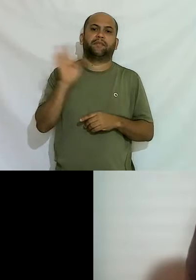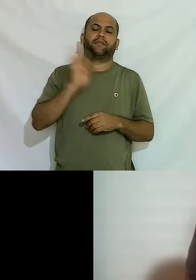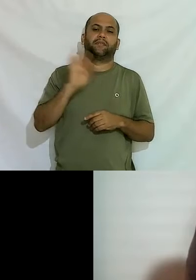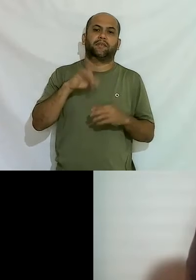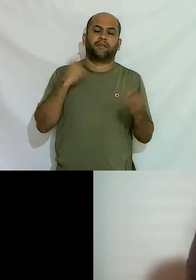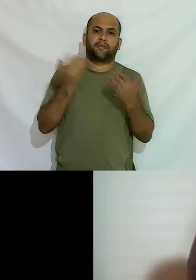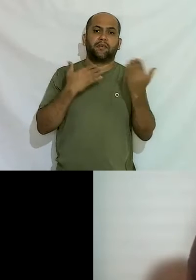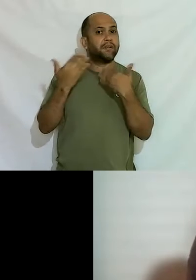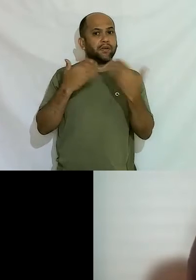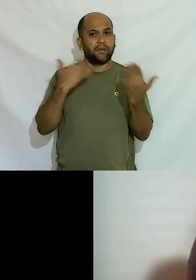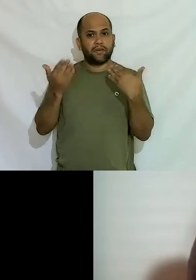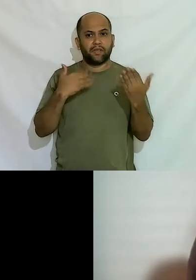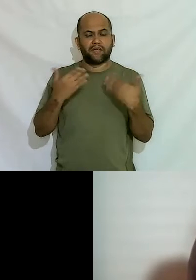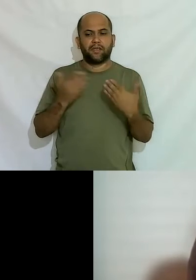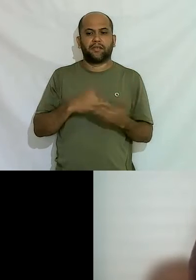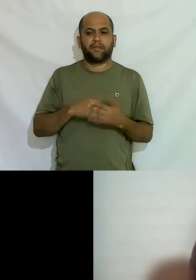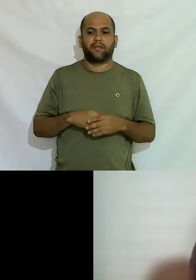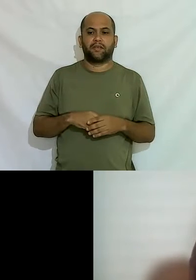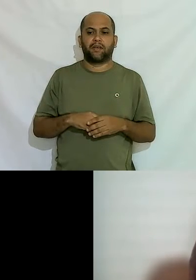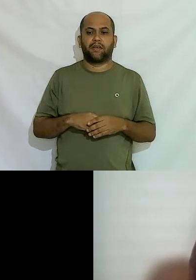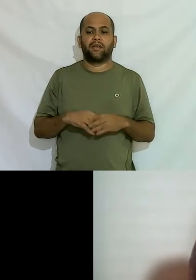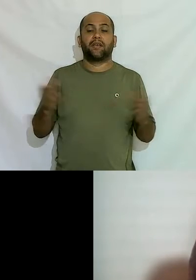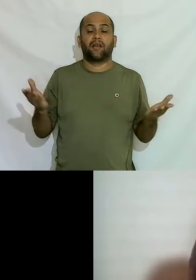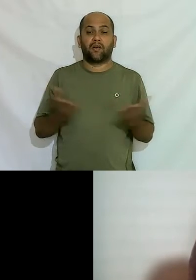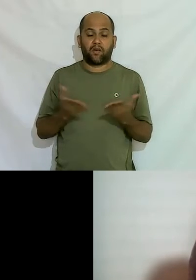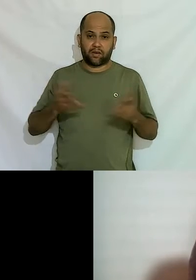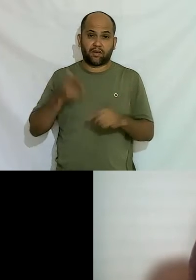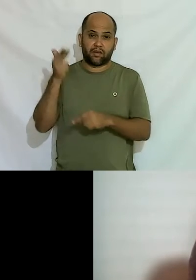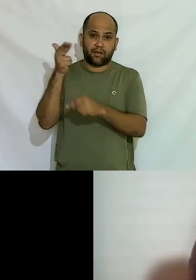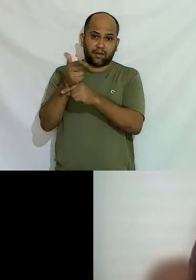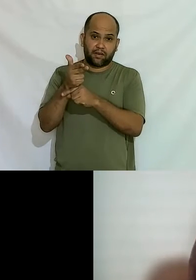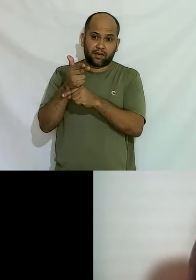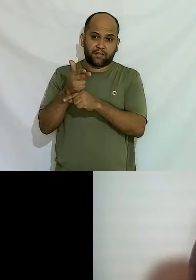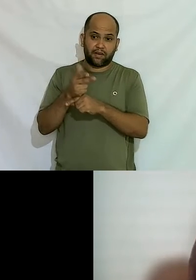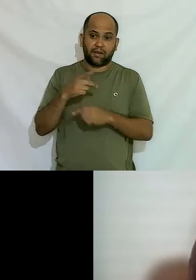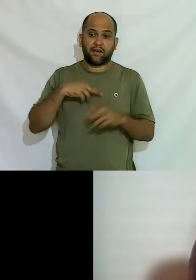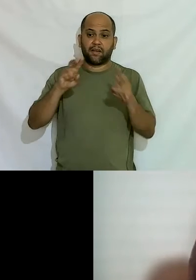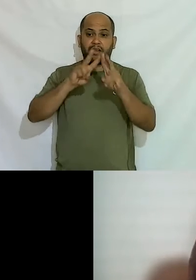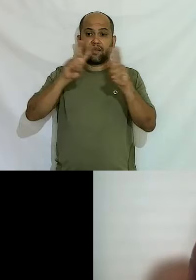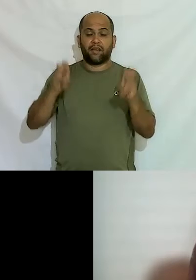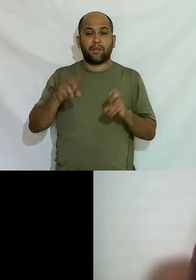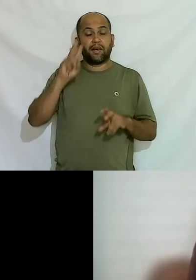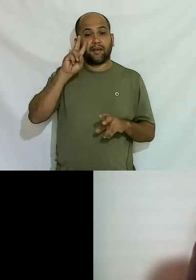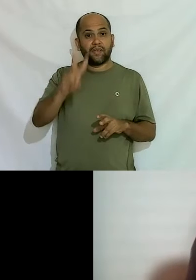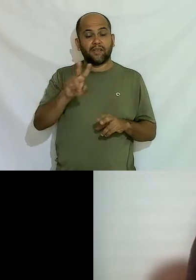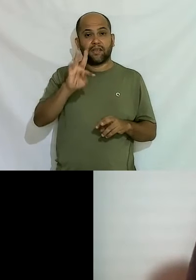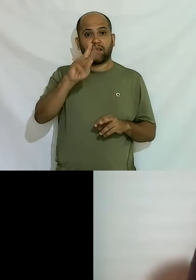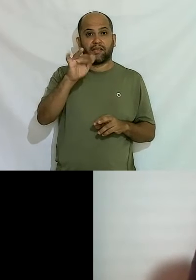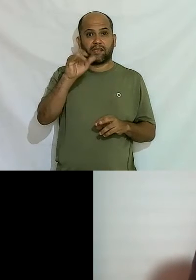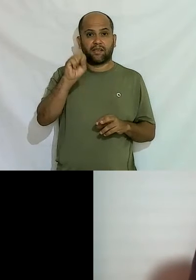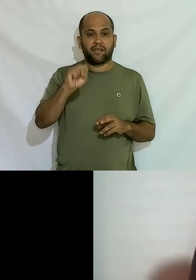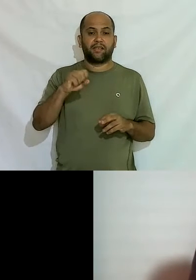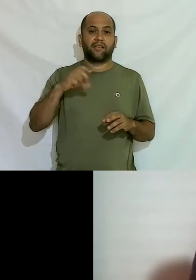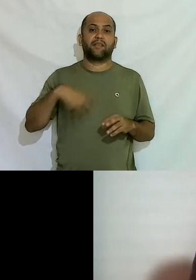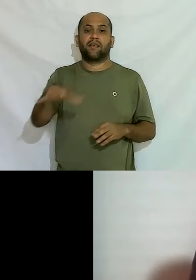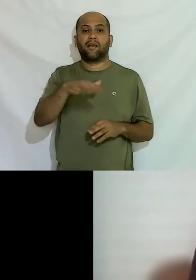dialogando então sem mais delongas hoje a nossa live ela está intitulada a visibilidade trans e o mercado de trabalho